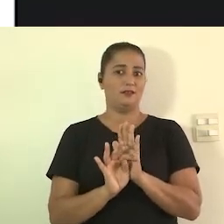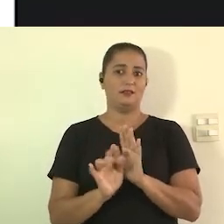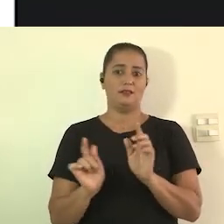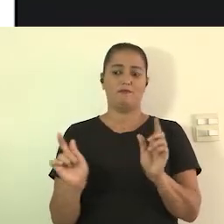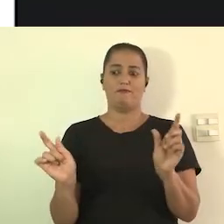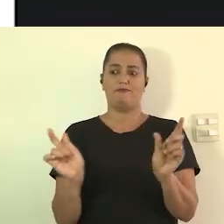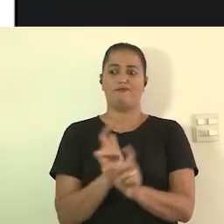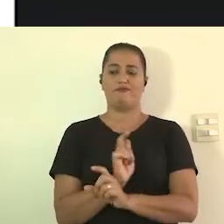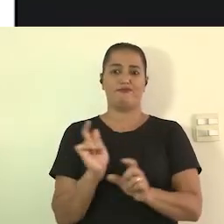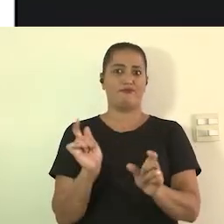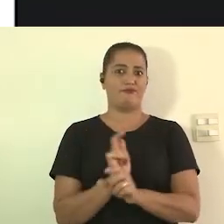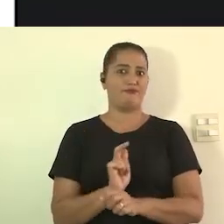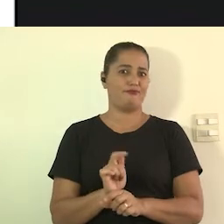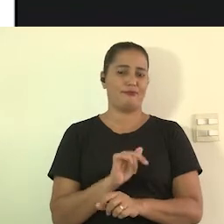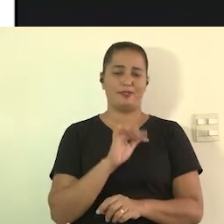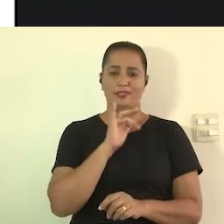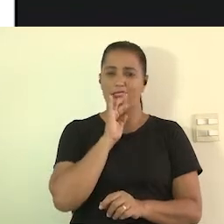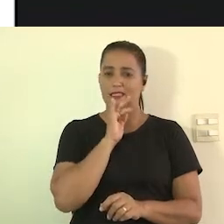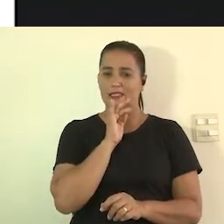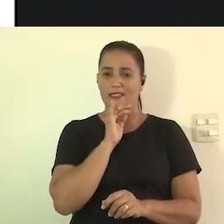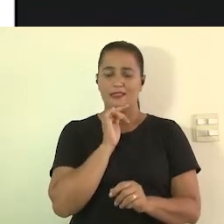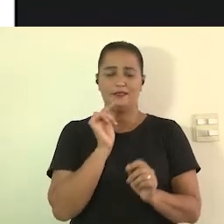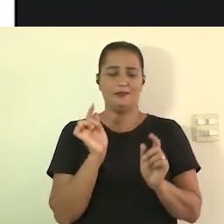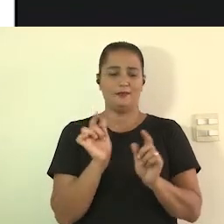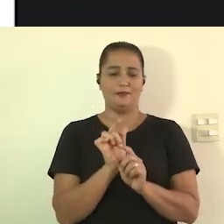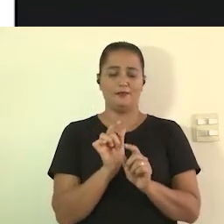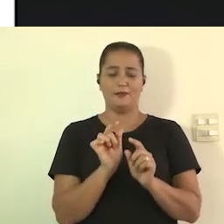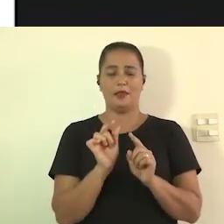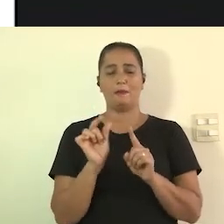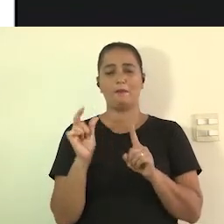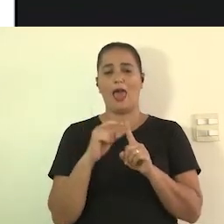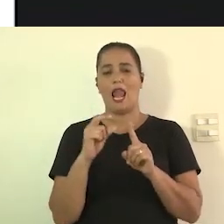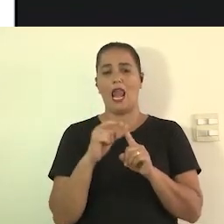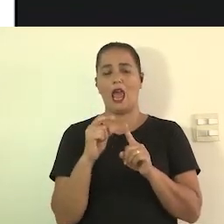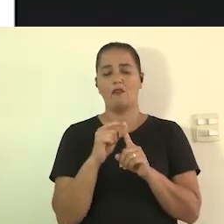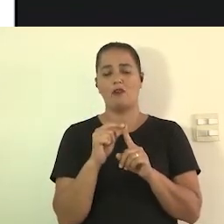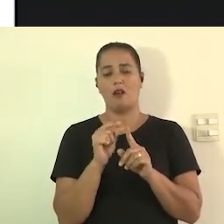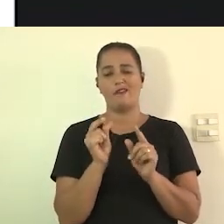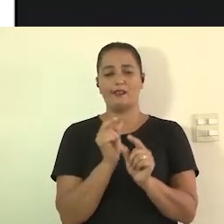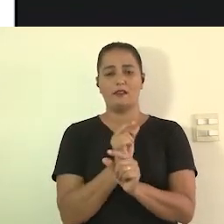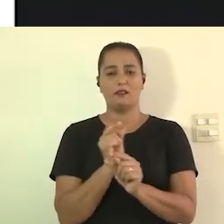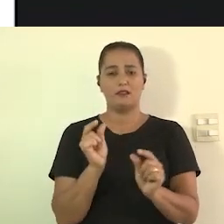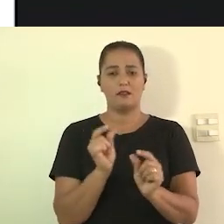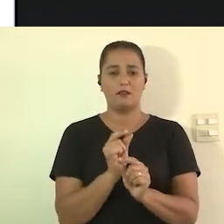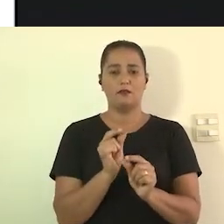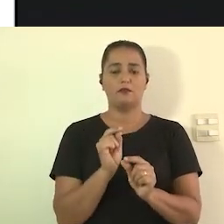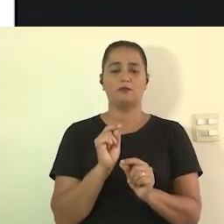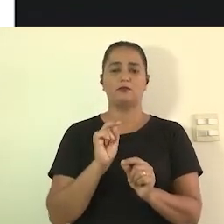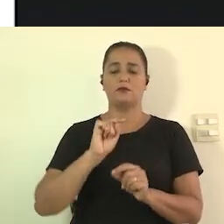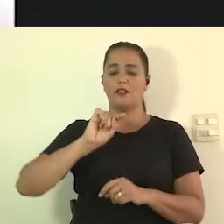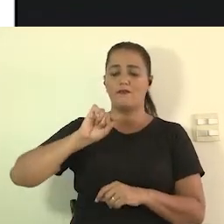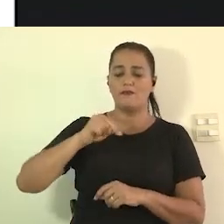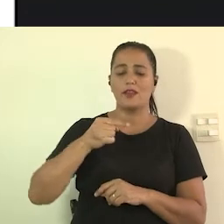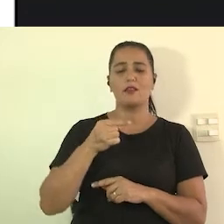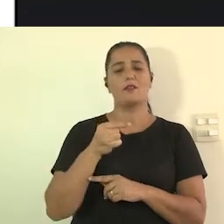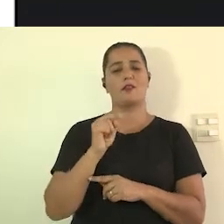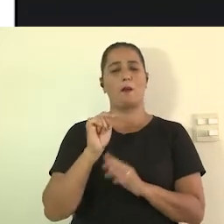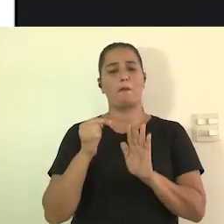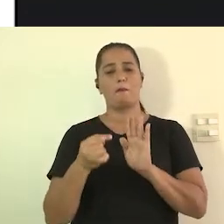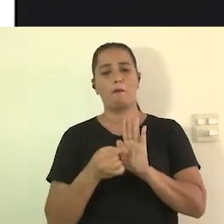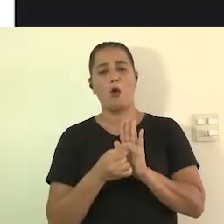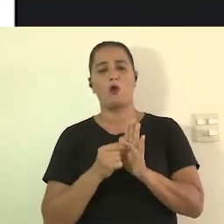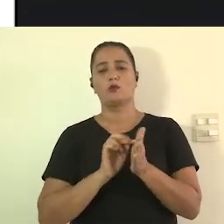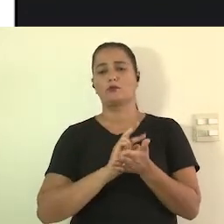muito grande porque muitas palavras bem truncadas pontuação enfim então